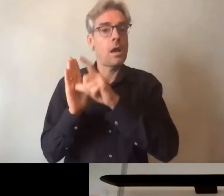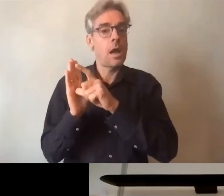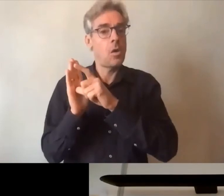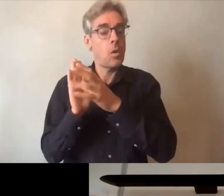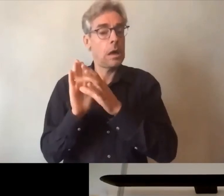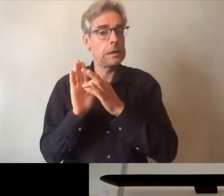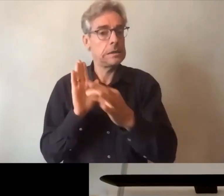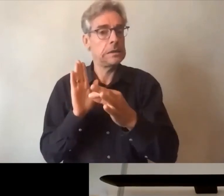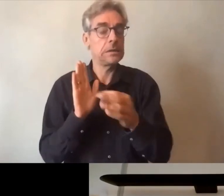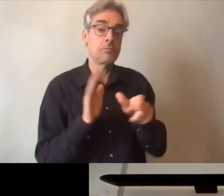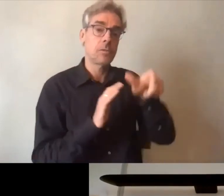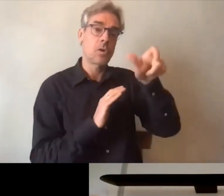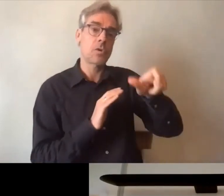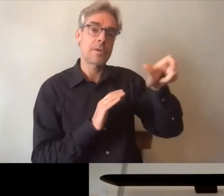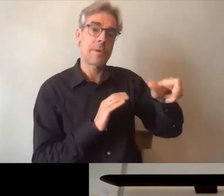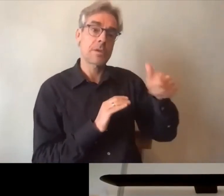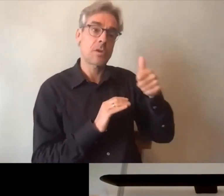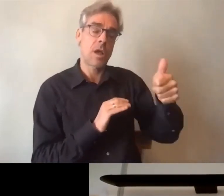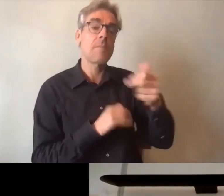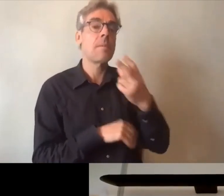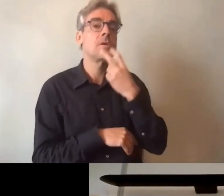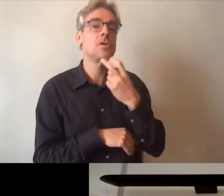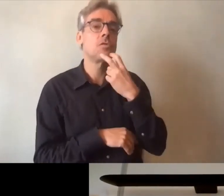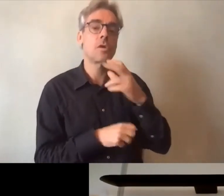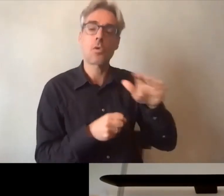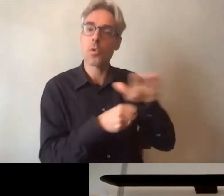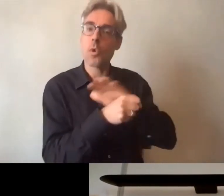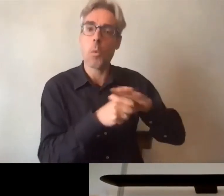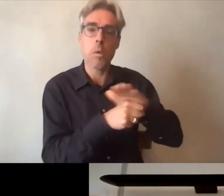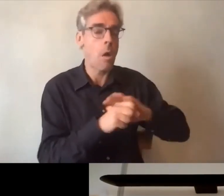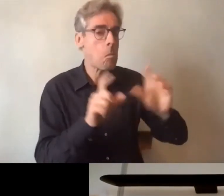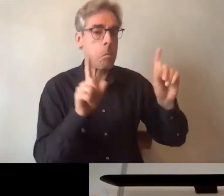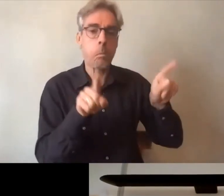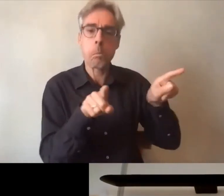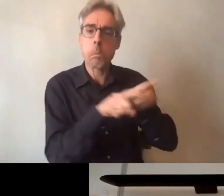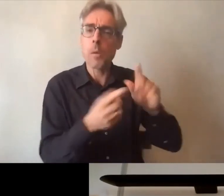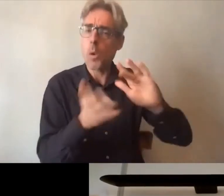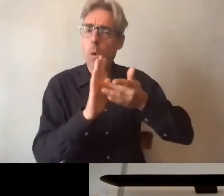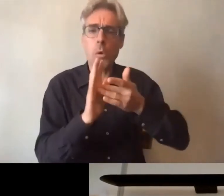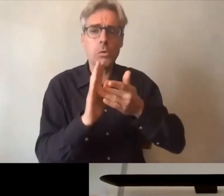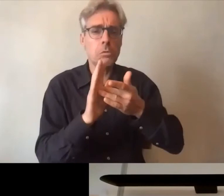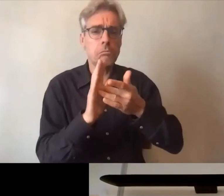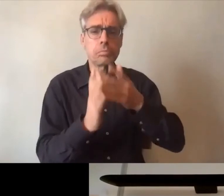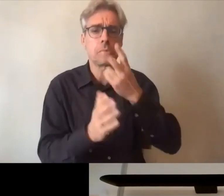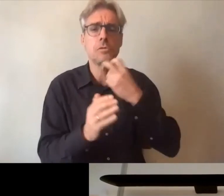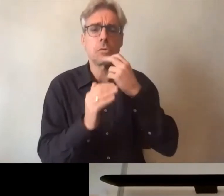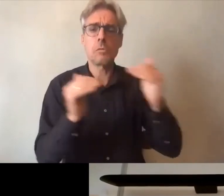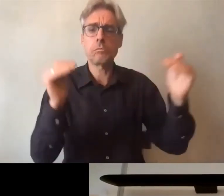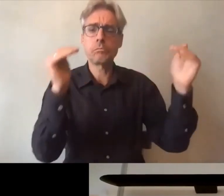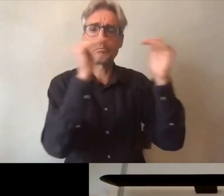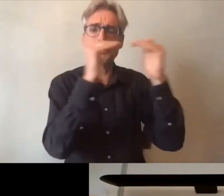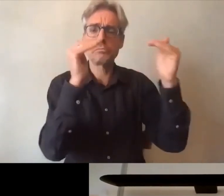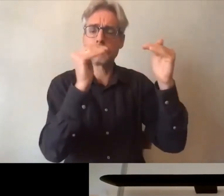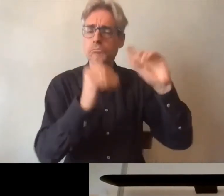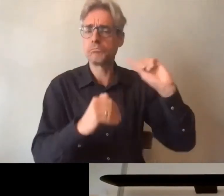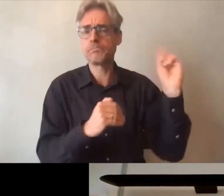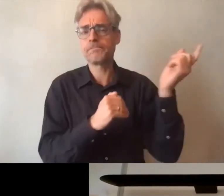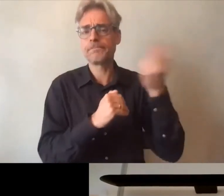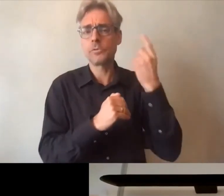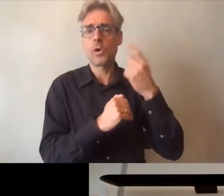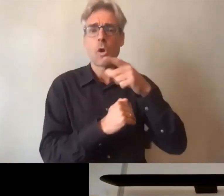ces personnes en tant qu'elles sont des citoyens des citoyennes absolument comme n'importe quelle citoyenne comme n'importe quel